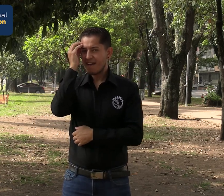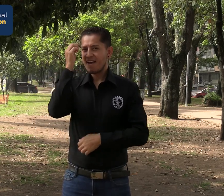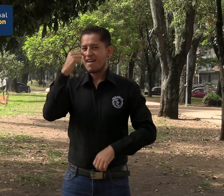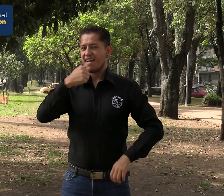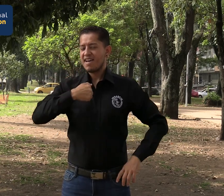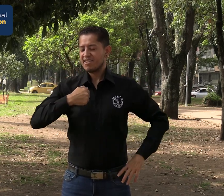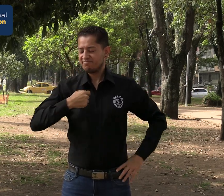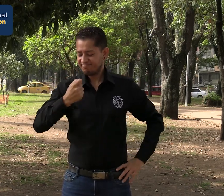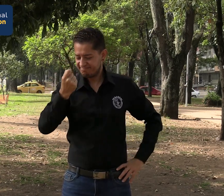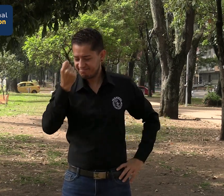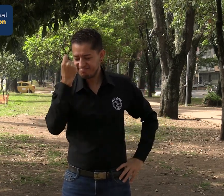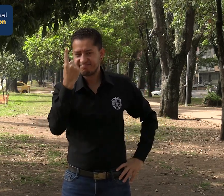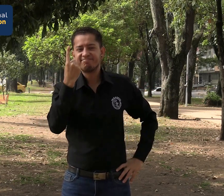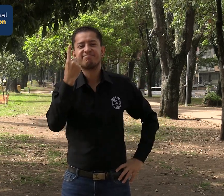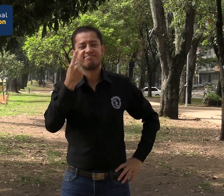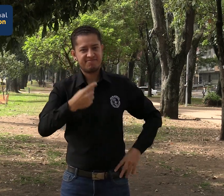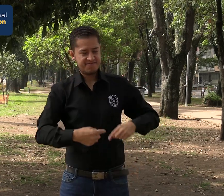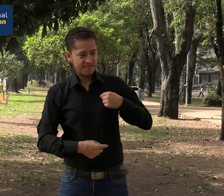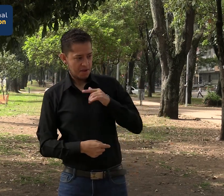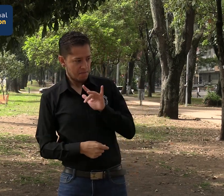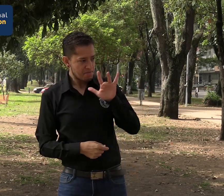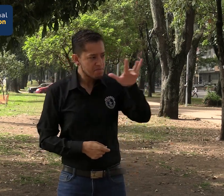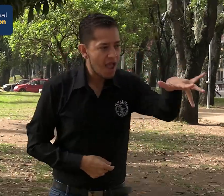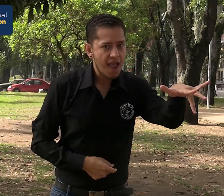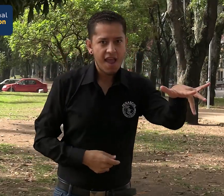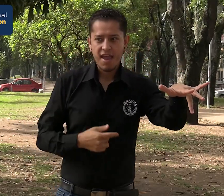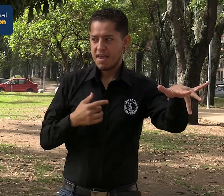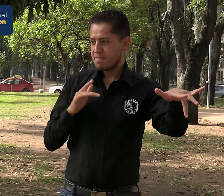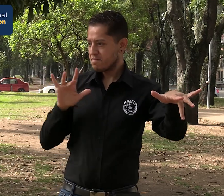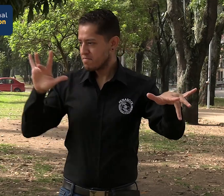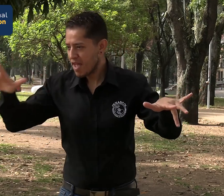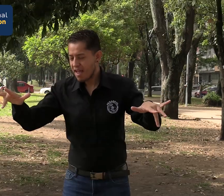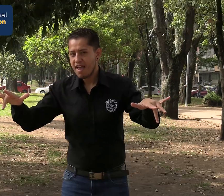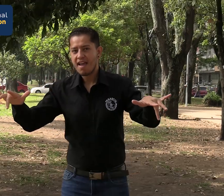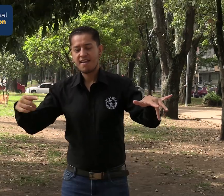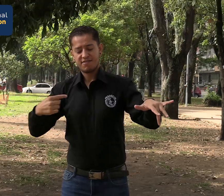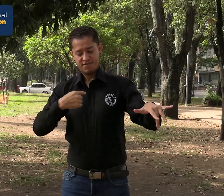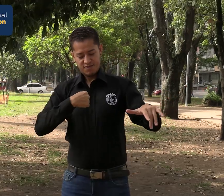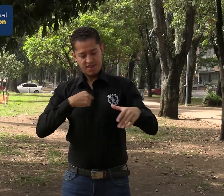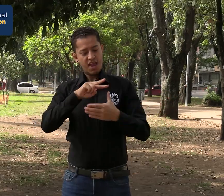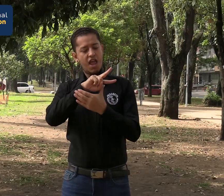Mmm... Ah, entiendo. Yo pertenezco a los dos, es decir, tengo un enfoque dual.